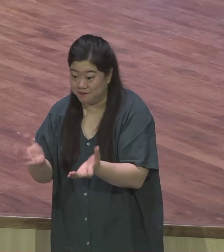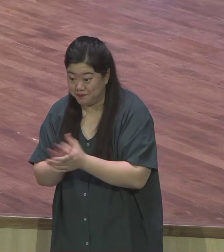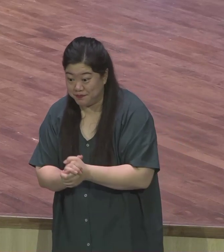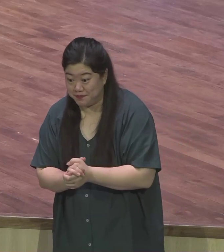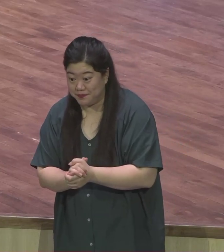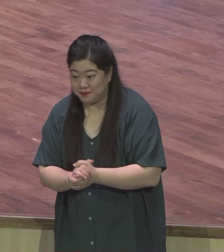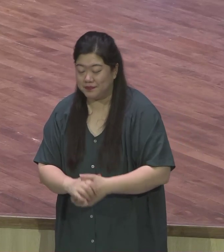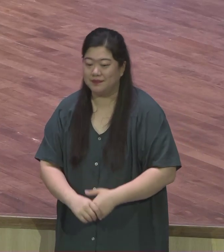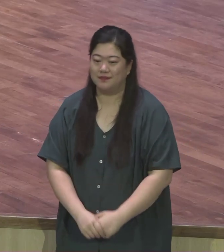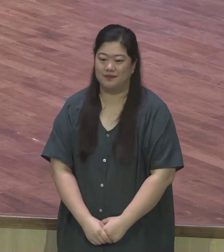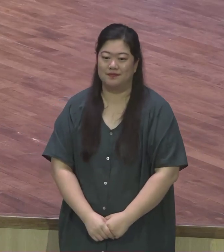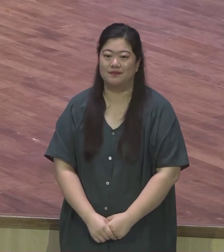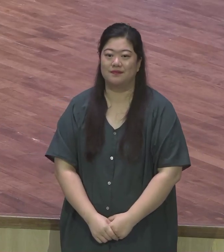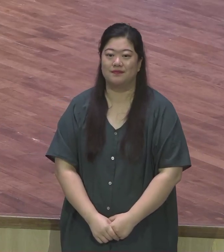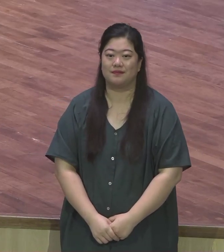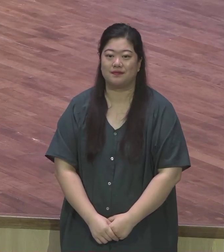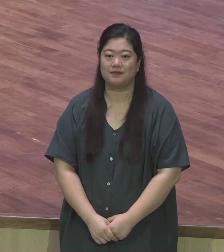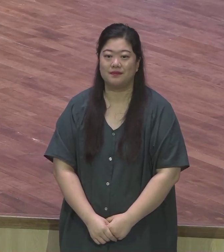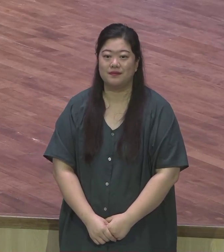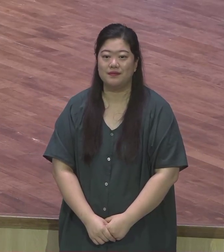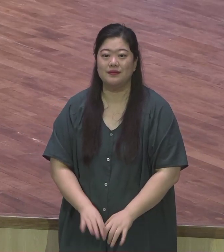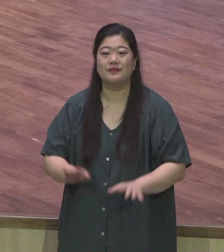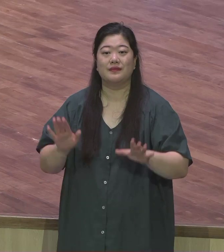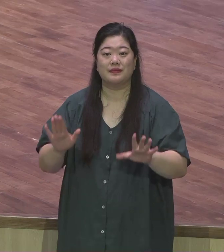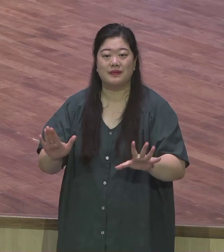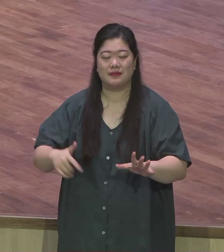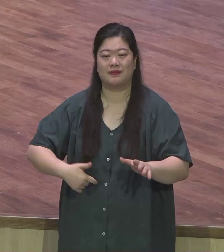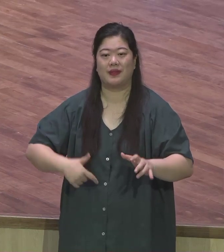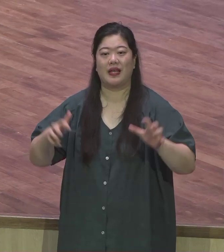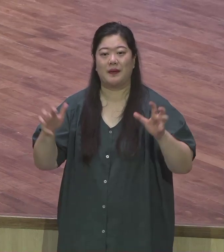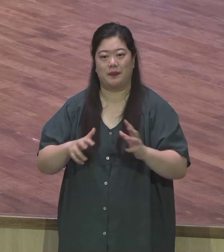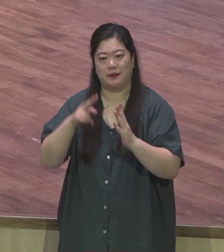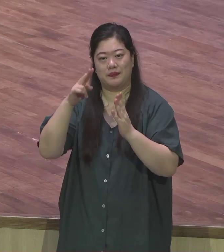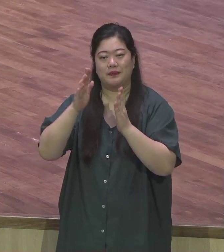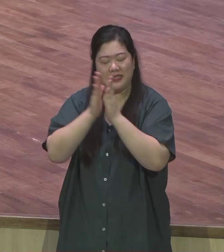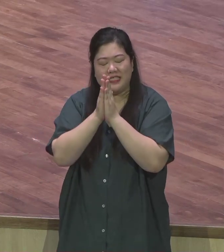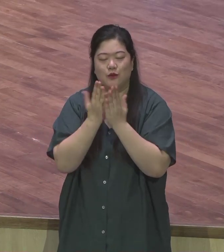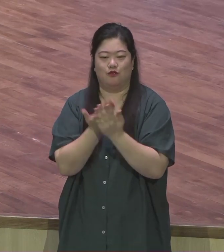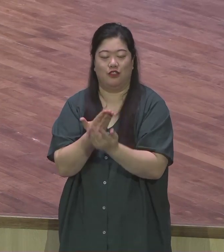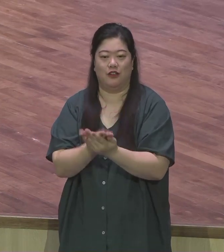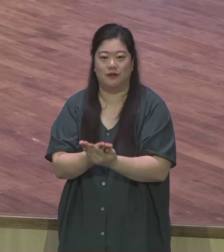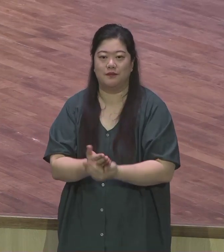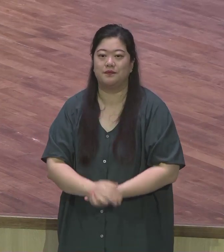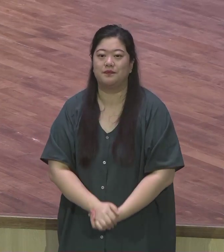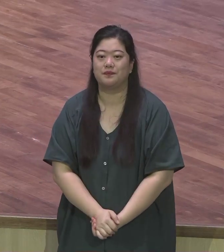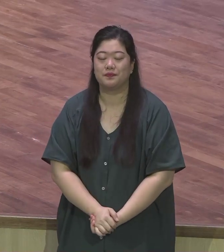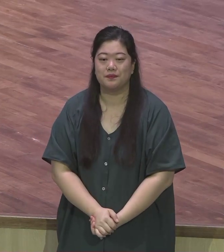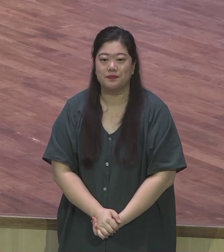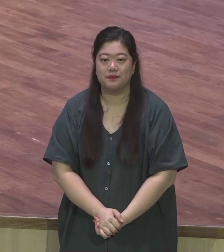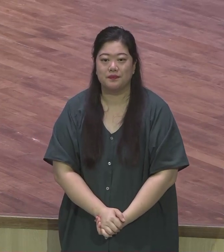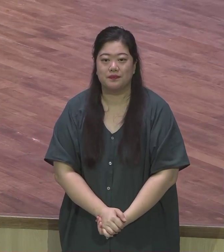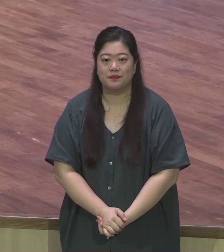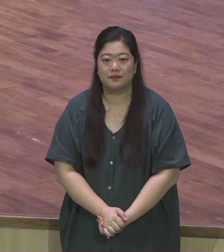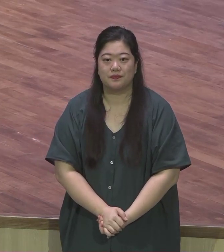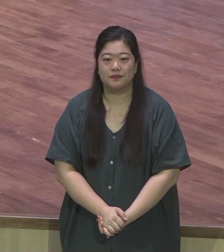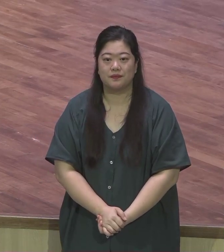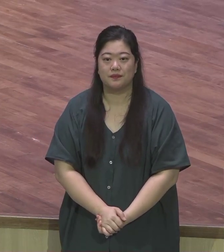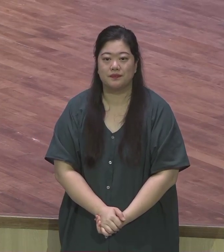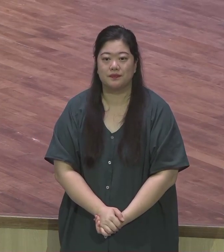이 시간 함께 말씀 잡고 우리 언약기도 하도록 하겠습니다 먼저 오늘 말씀과 주의 강단